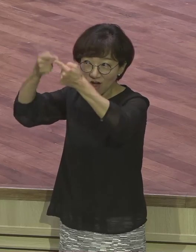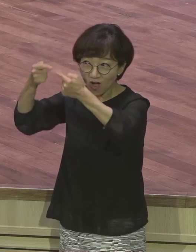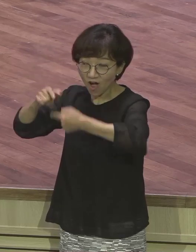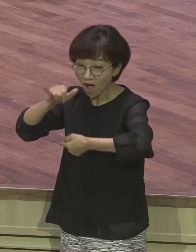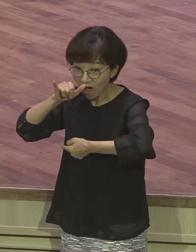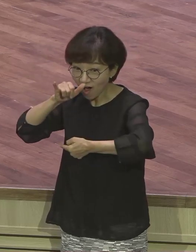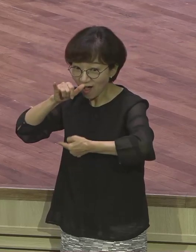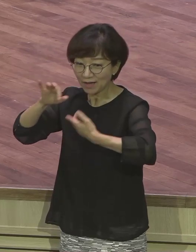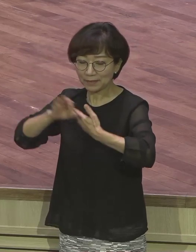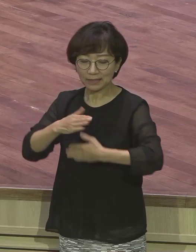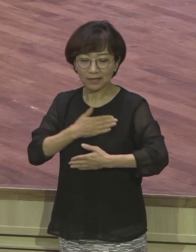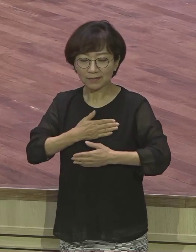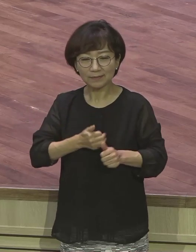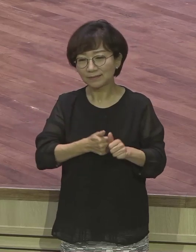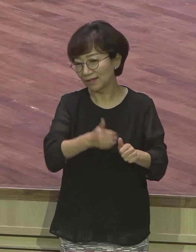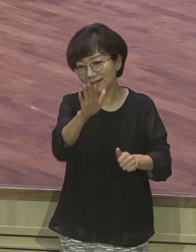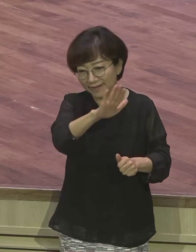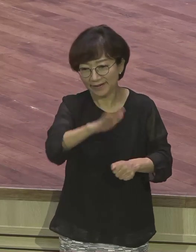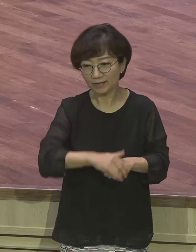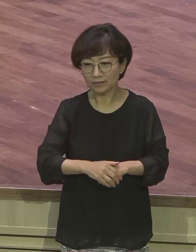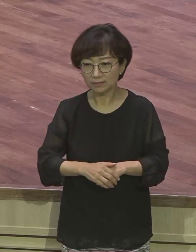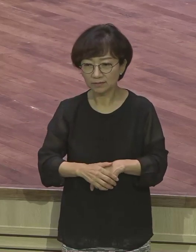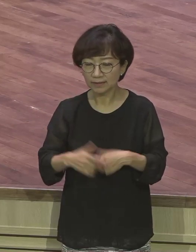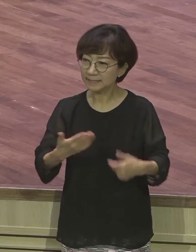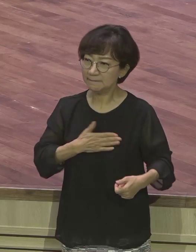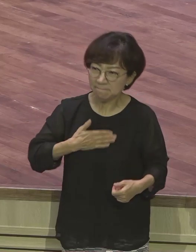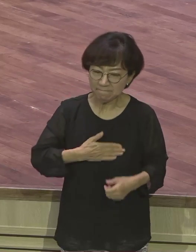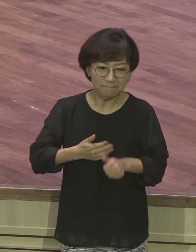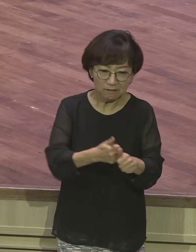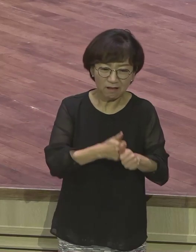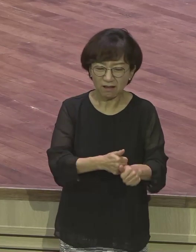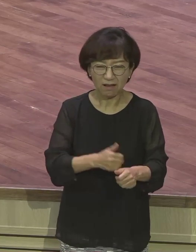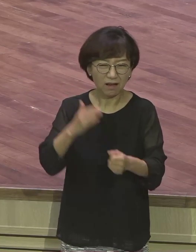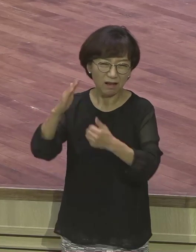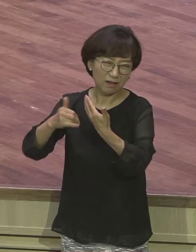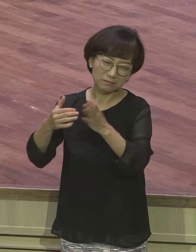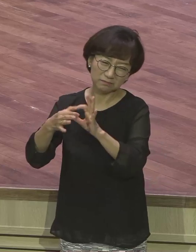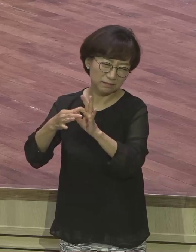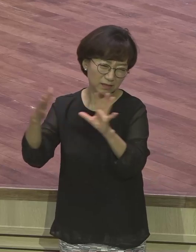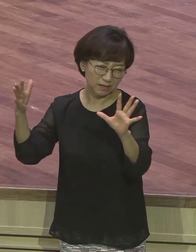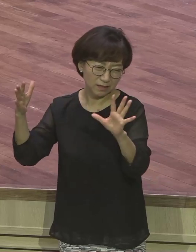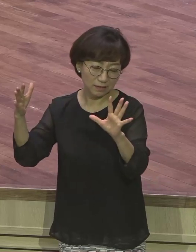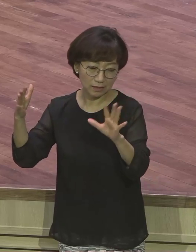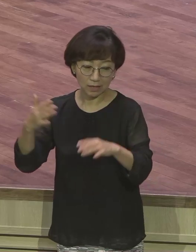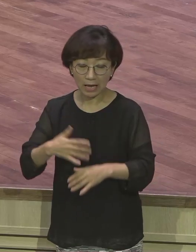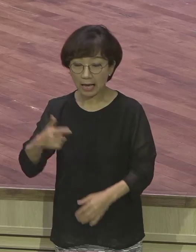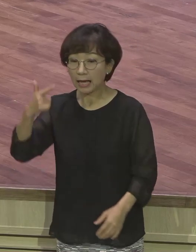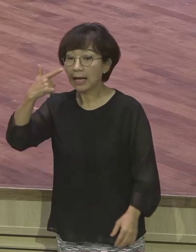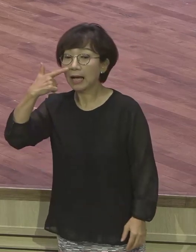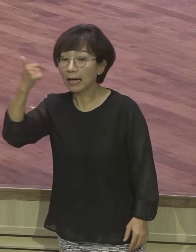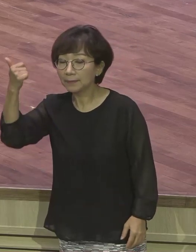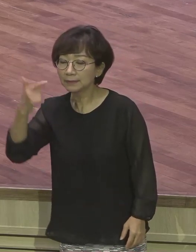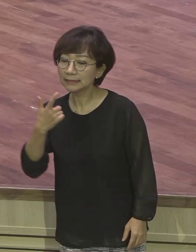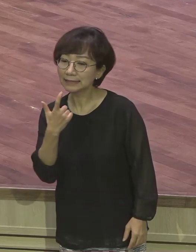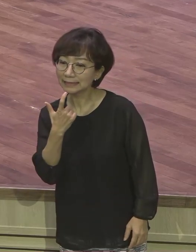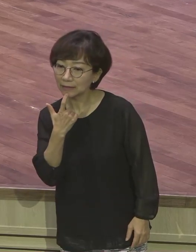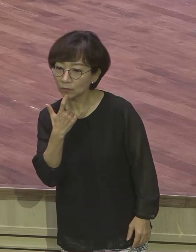사람은 은혜가 사람 아니에요. 야곱은요 보는 눈이 달랐어요. 보는 해석하는 눈이